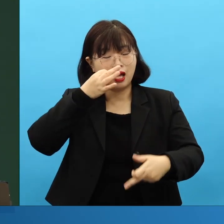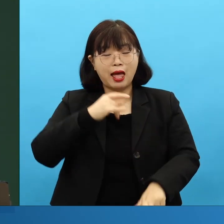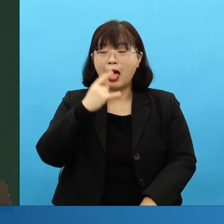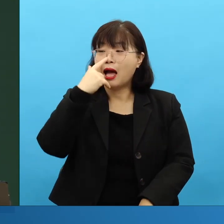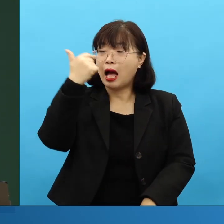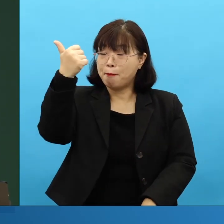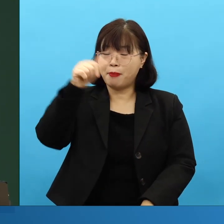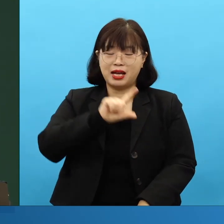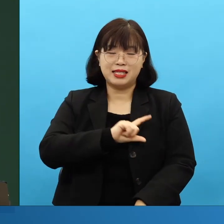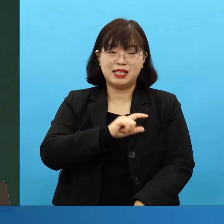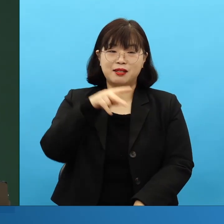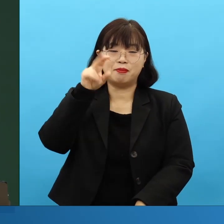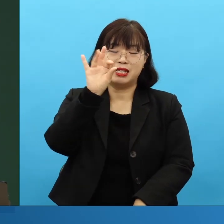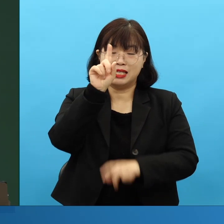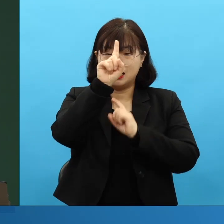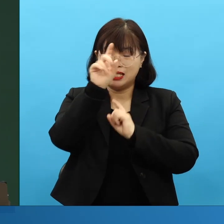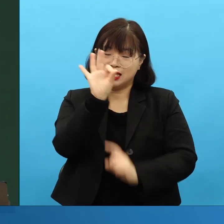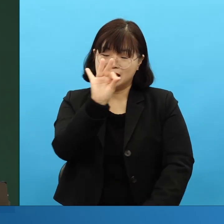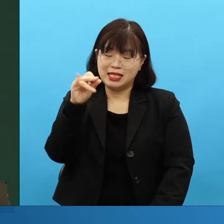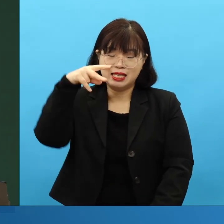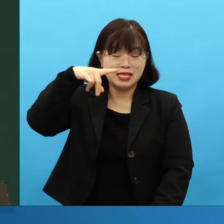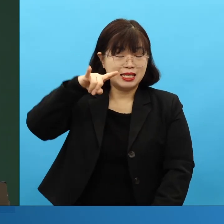앞으로 왕 될 것도 알았는데, 심부름을 시키잖아요.